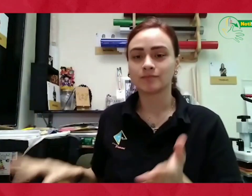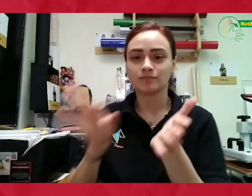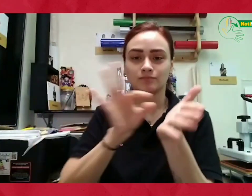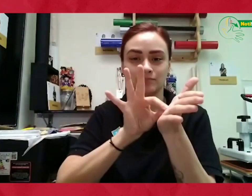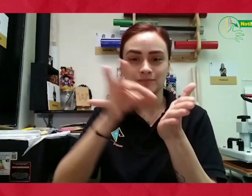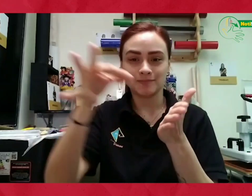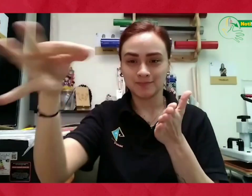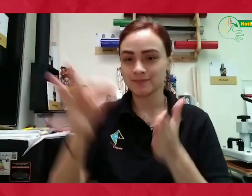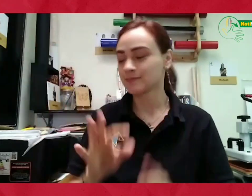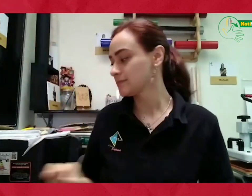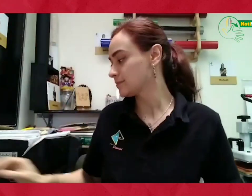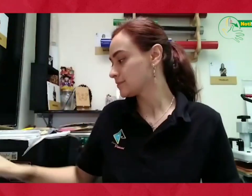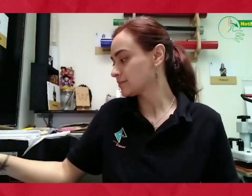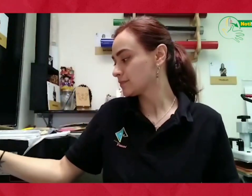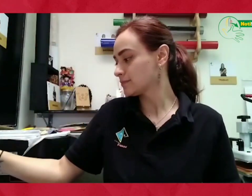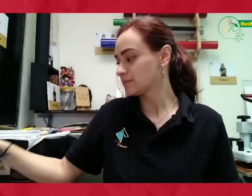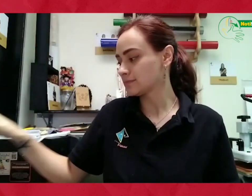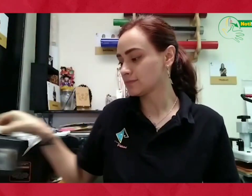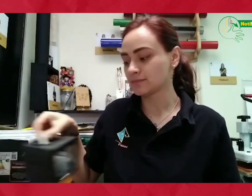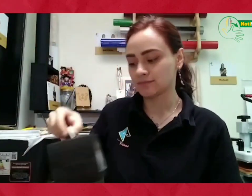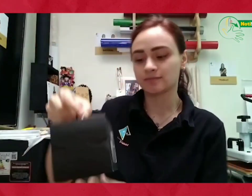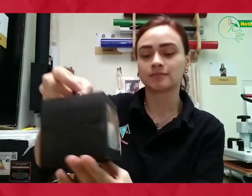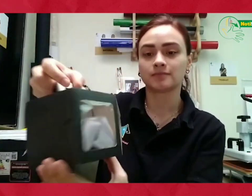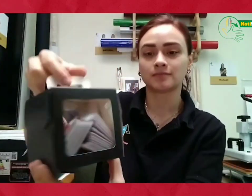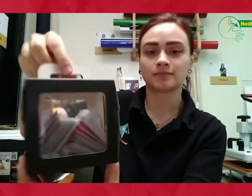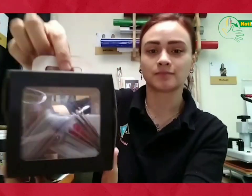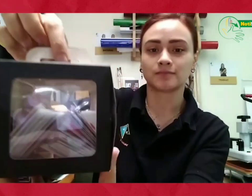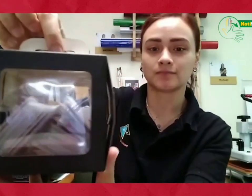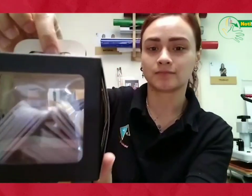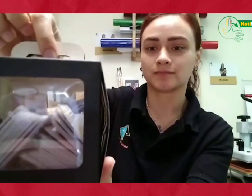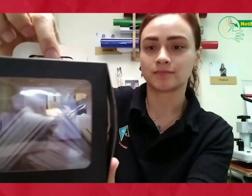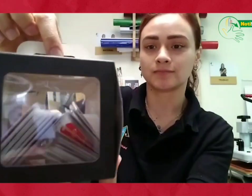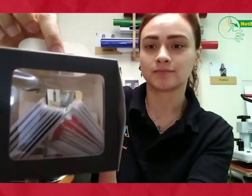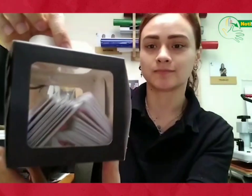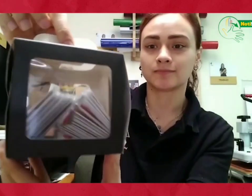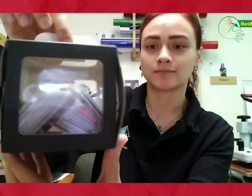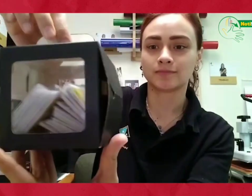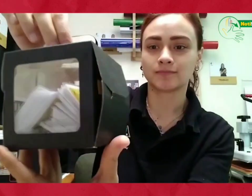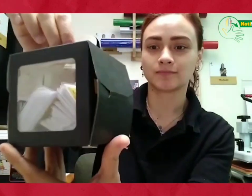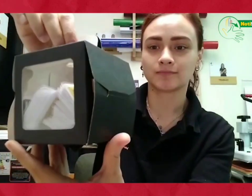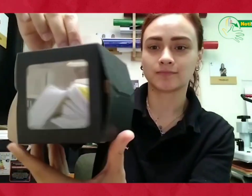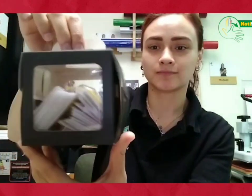el diseño de cualquier tipo de stickers. Aquí también pueden ver esta cajita.